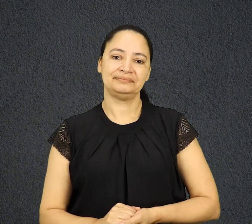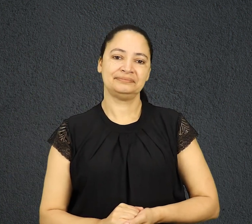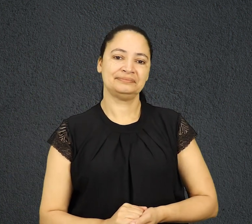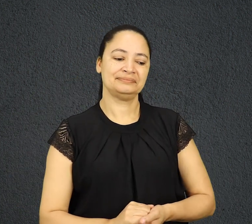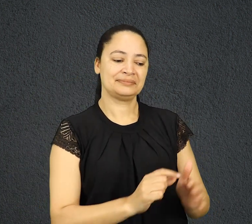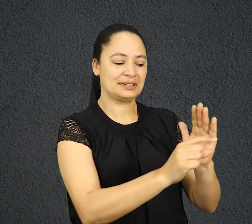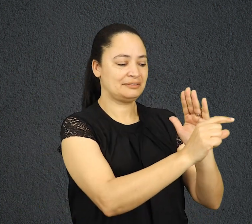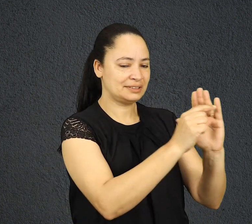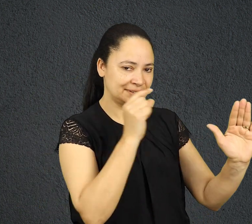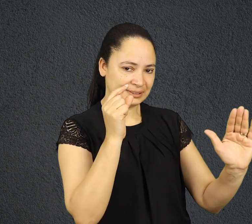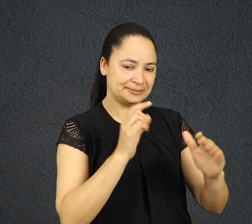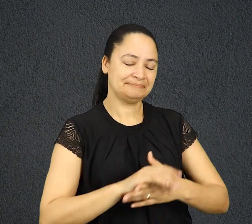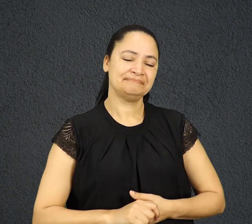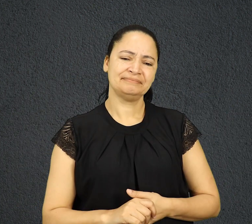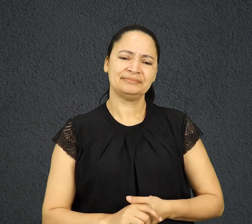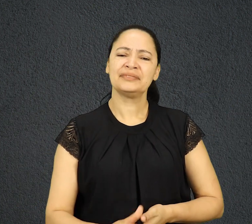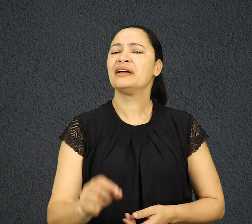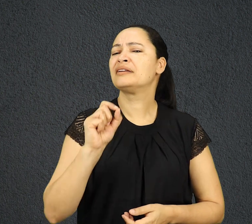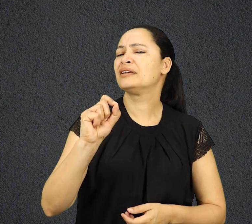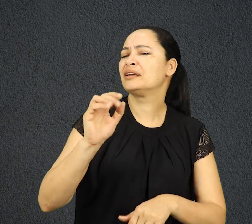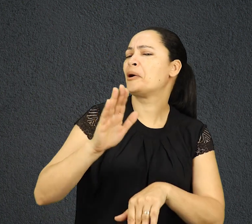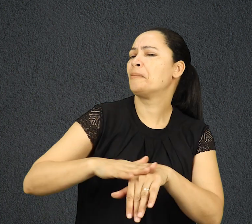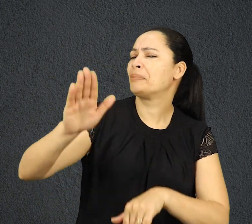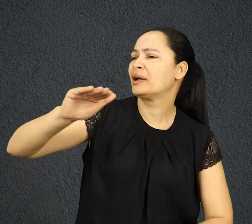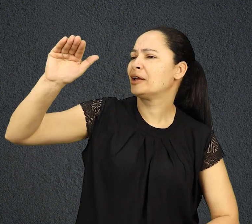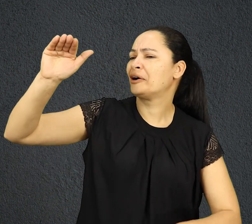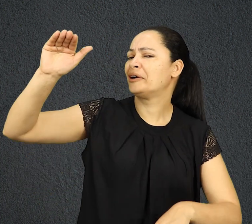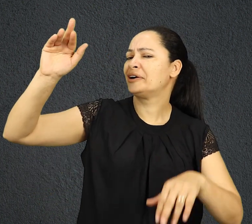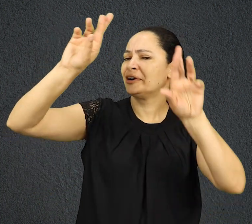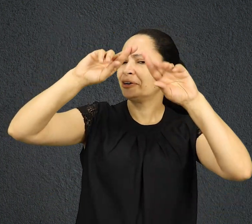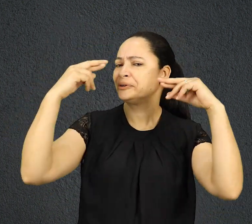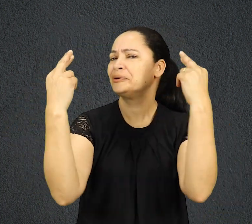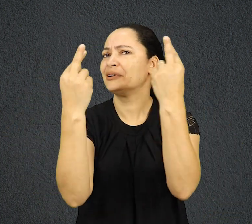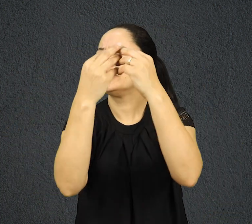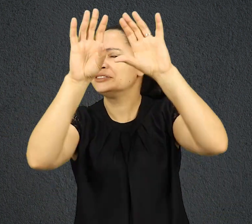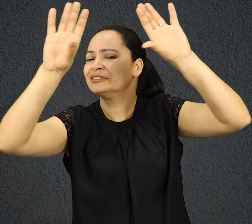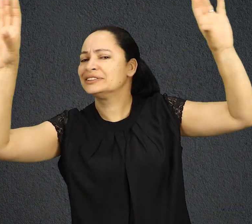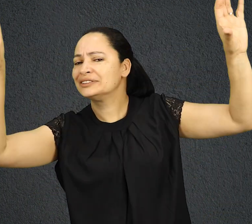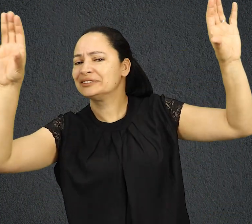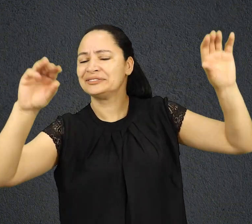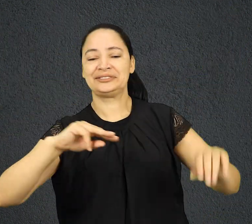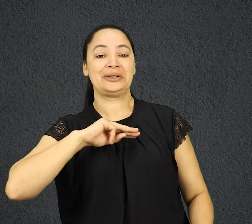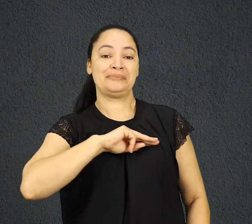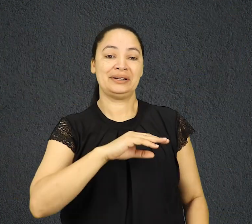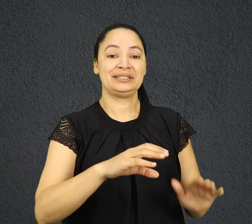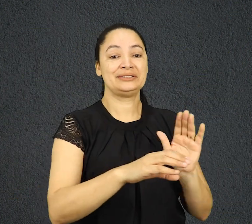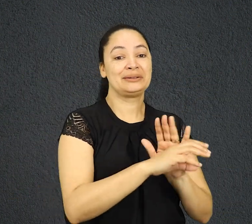Versículo em destaque. Quem é o maior no reino dos céus? Mateus capítulo 18, versículo 1, parte b.